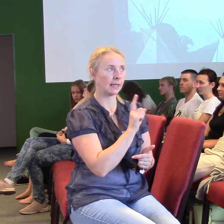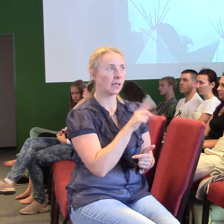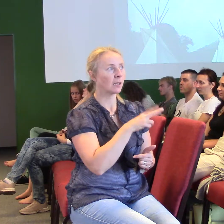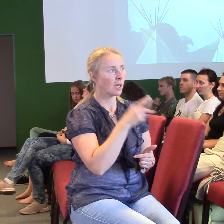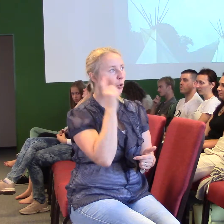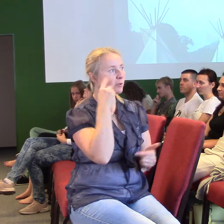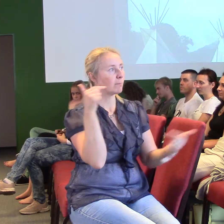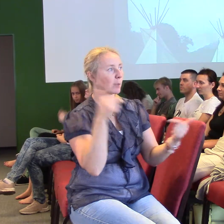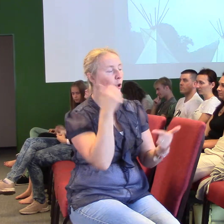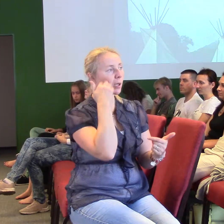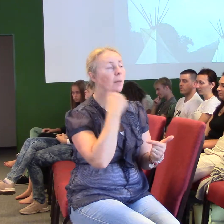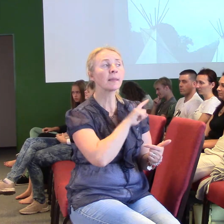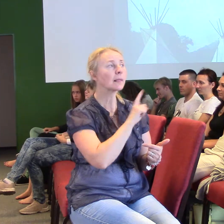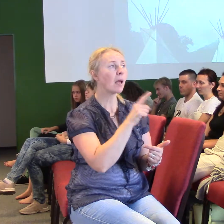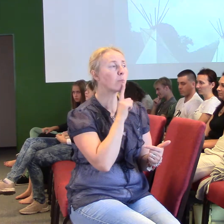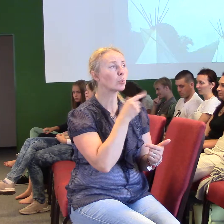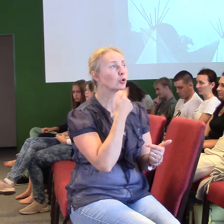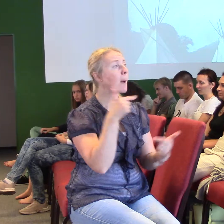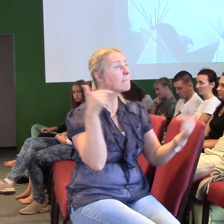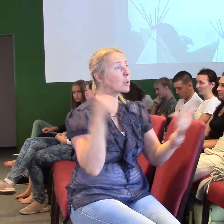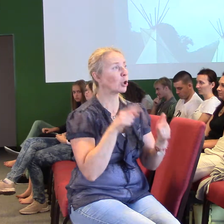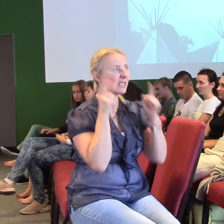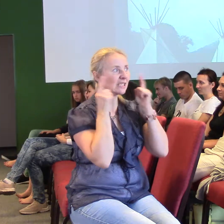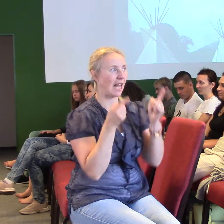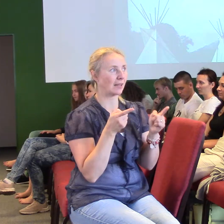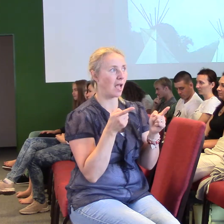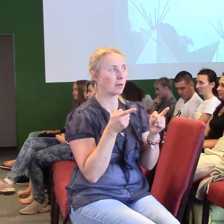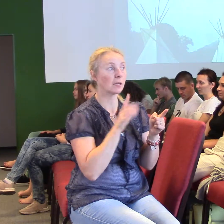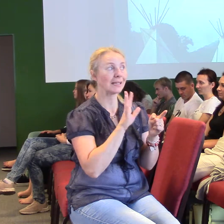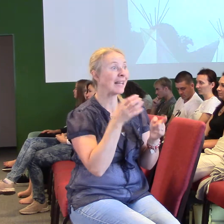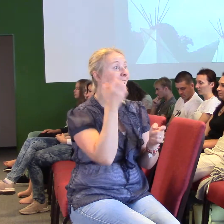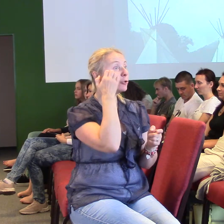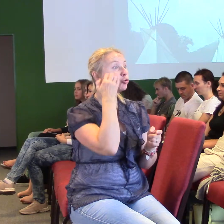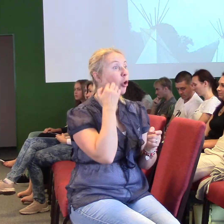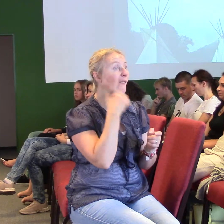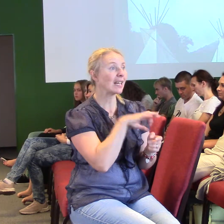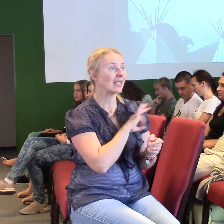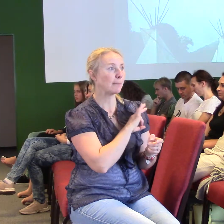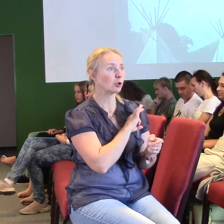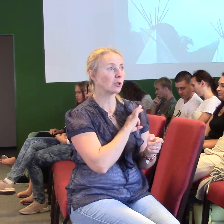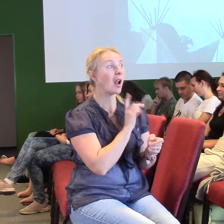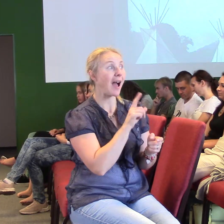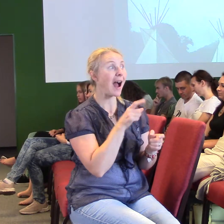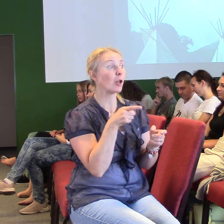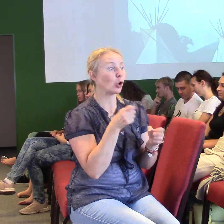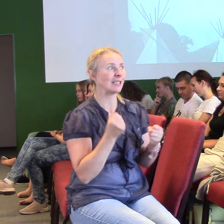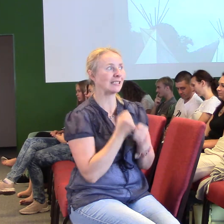před tímhle veršem je napsané, že nebojujeme proti lidským nepřátelům, ale proti těm silám zla. A my někdy rádi Bibli